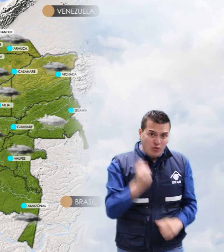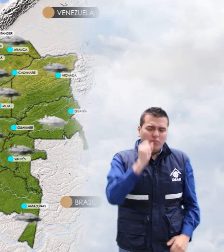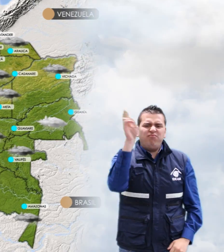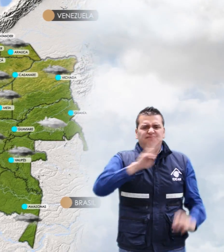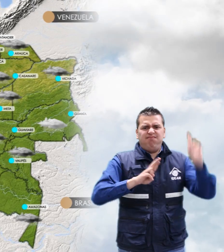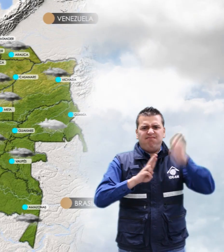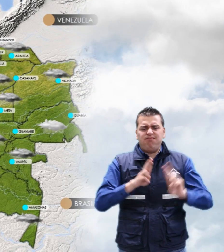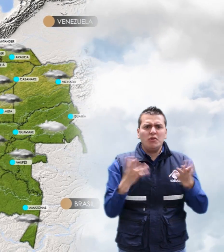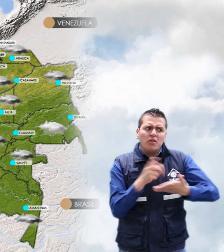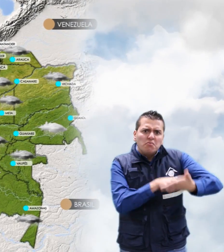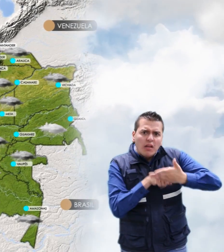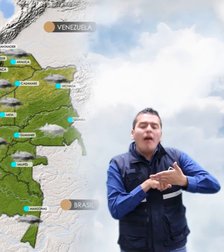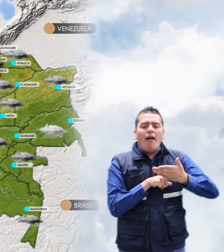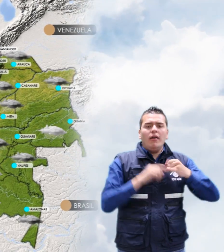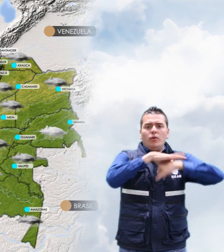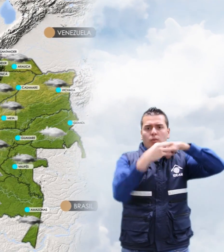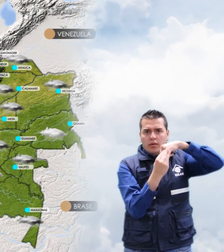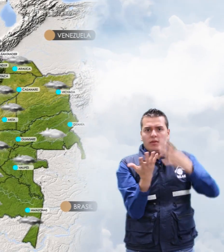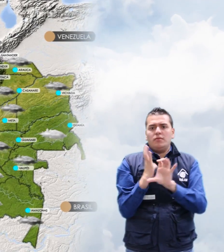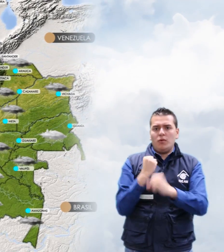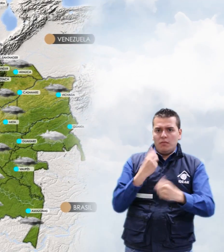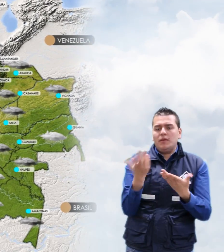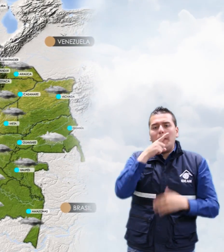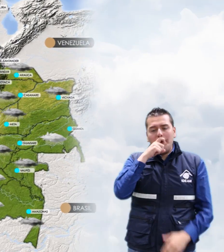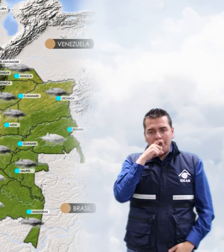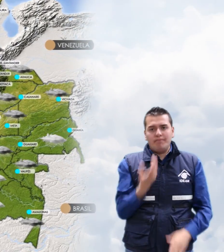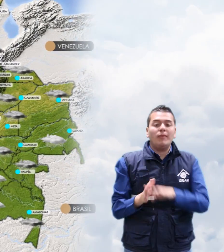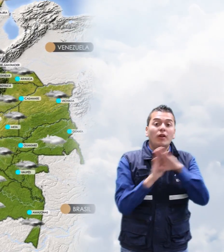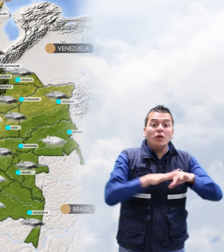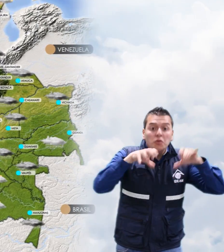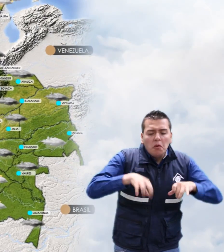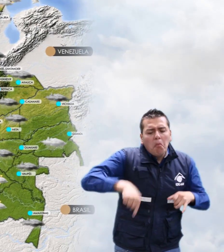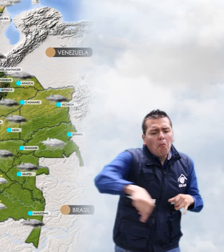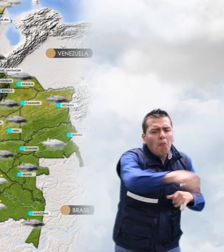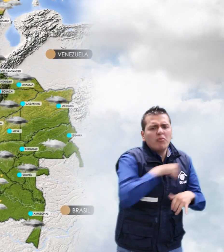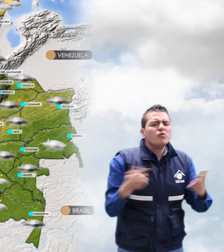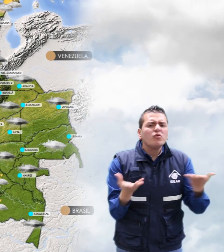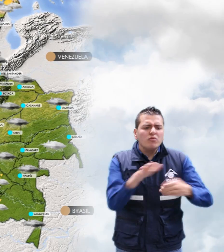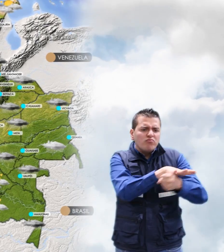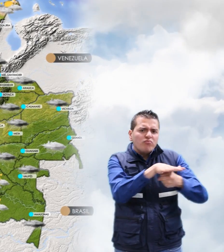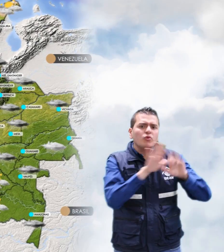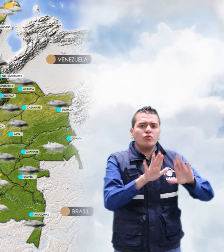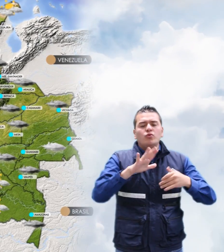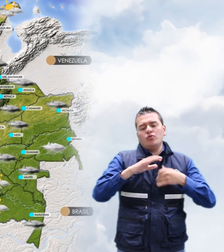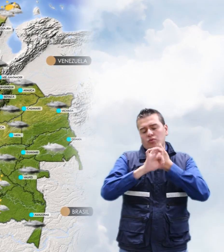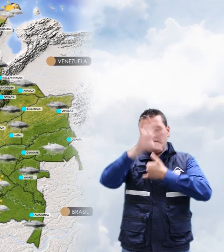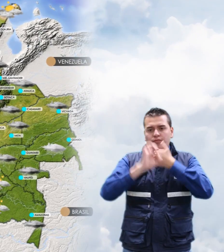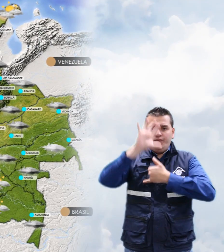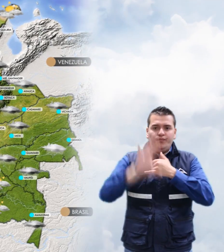se previden para sectores de Guainía, Baupés y Amazonas. Lluvias dispersas en el departamento de Guaviare.